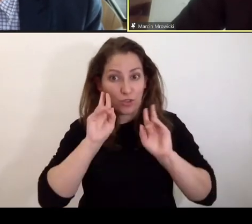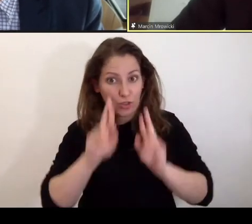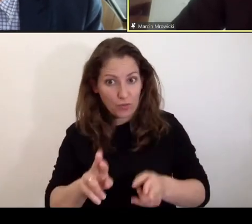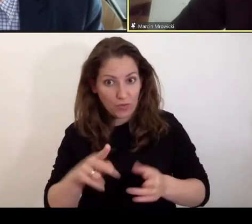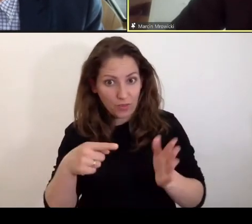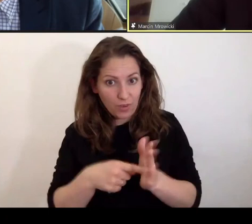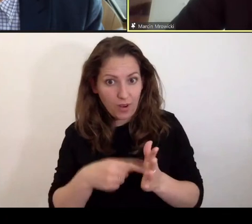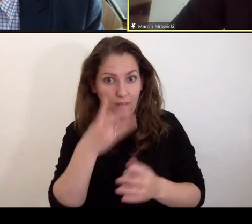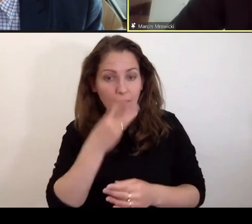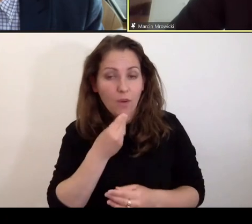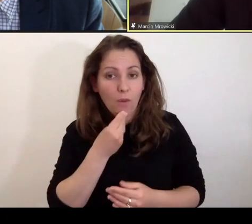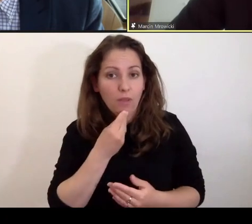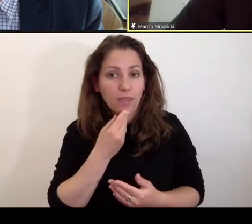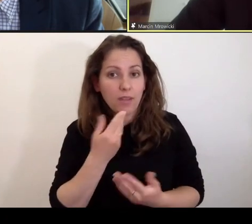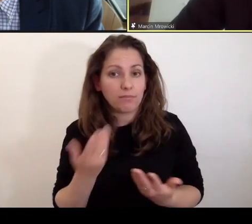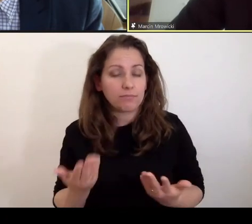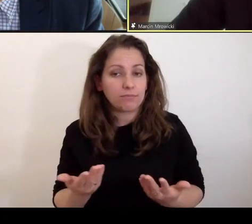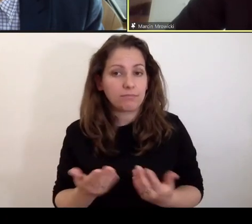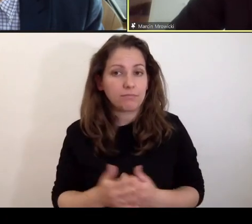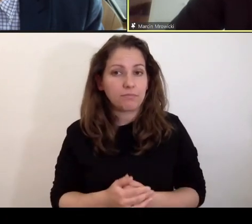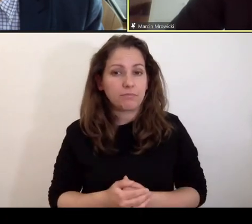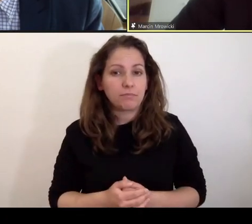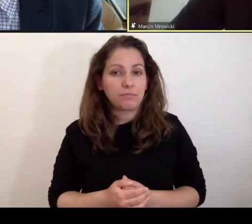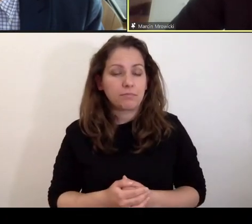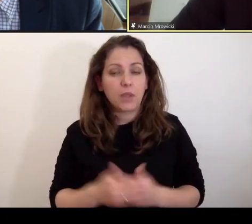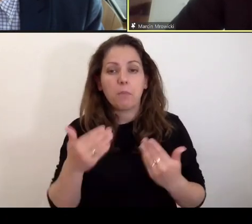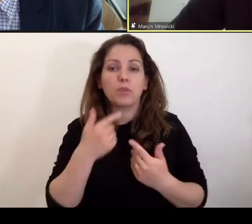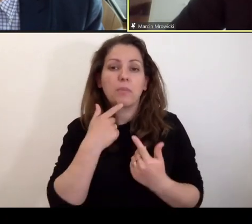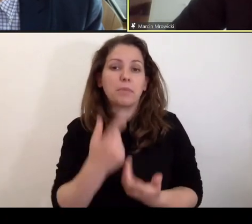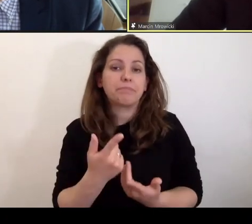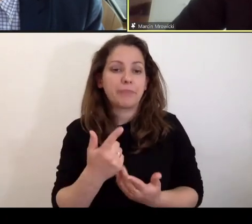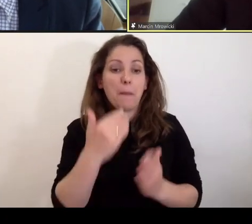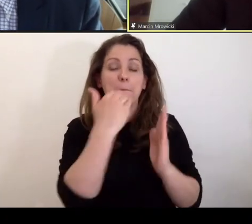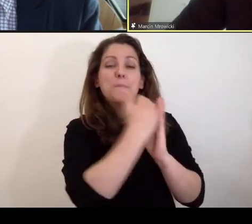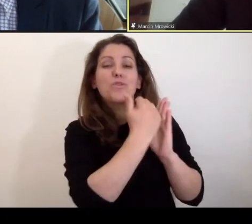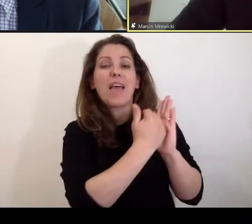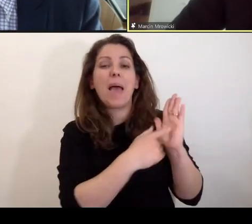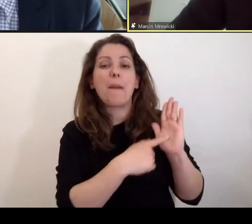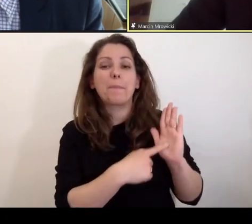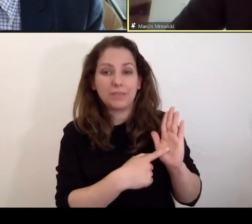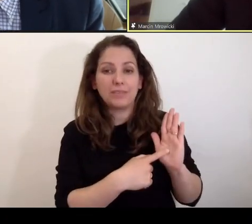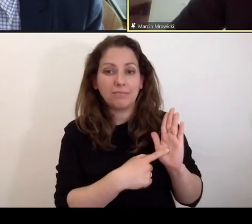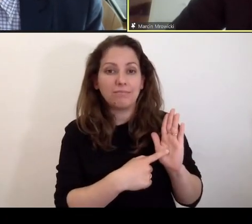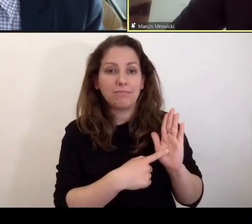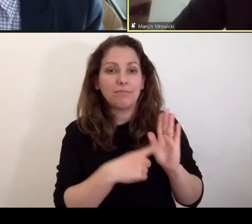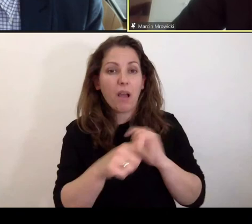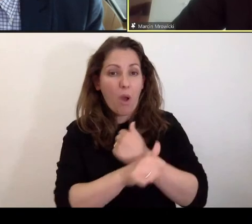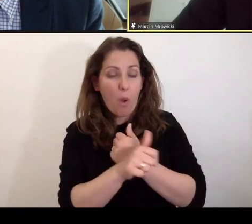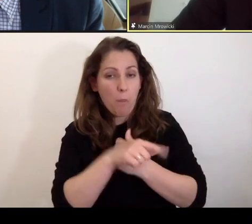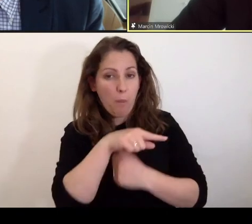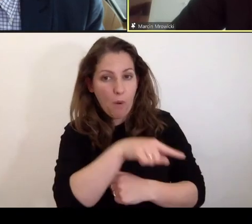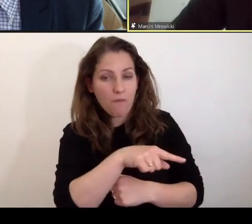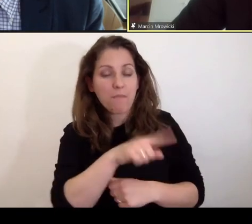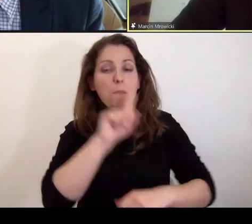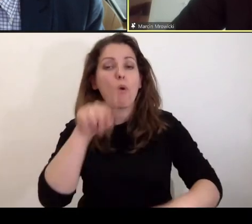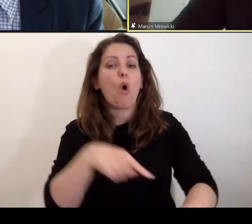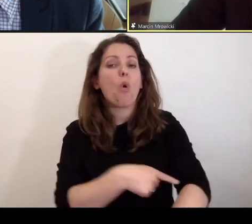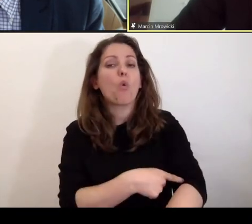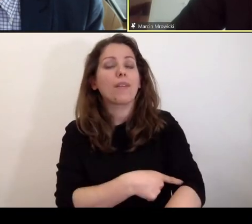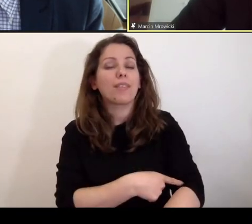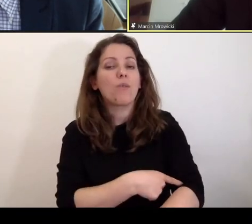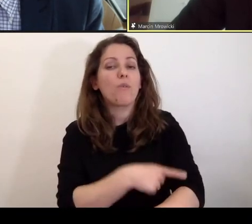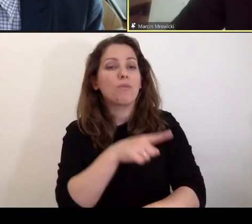jest, że te, można powiedzieć, przepisy statutu rzymskiego powodują, że prokuratura w